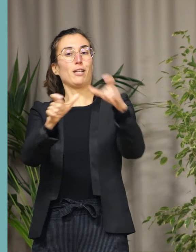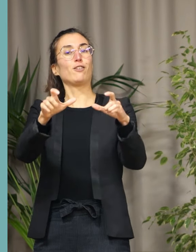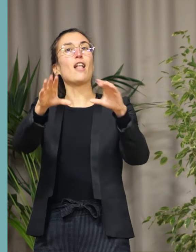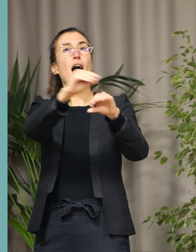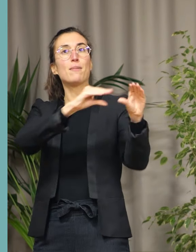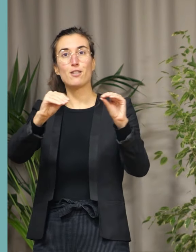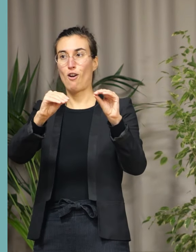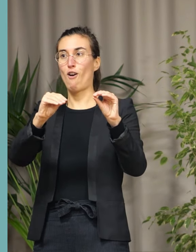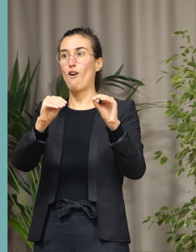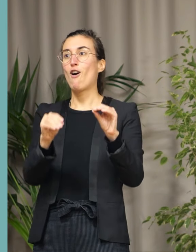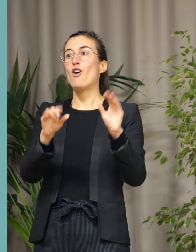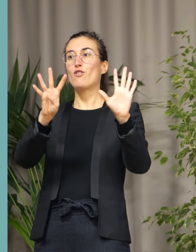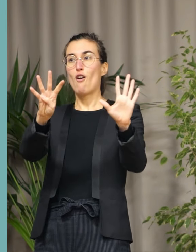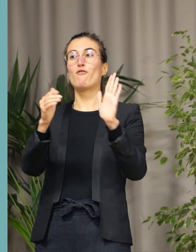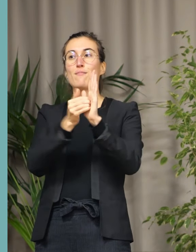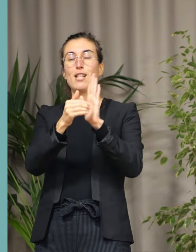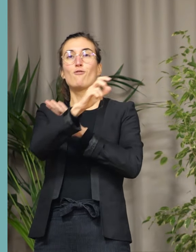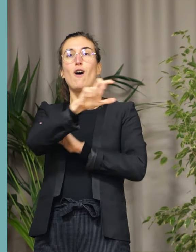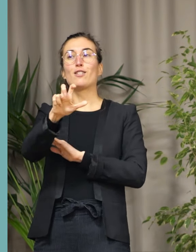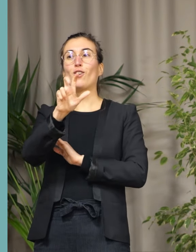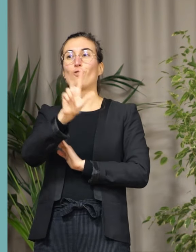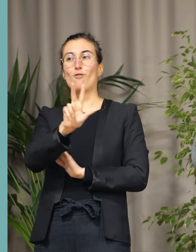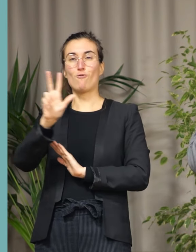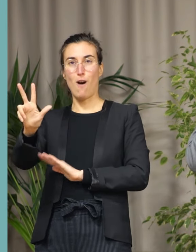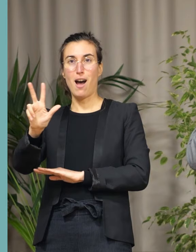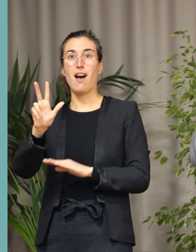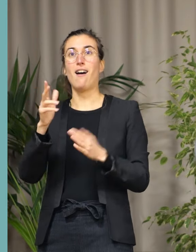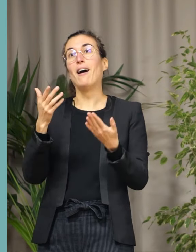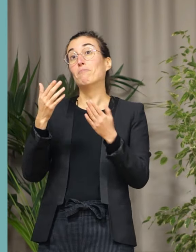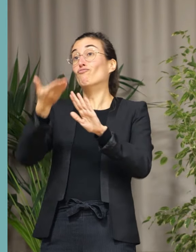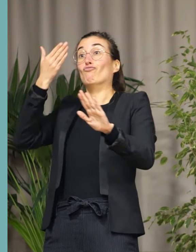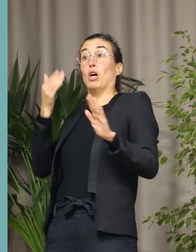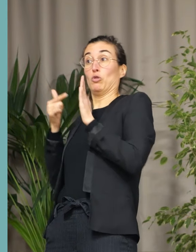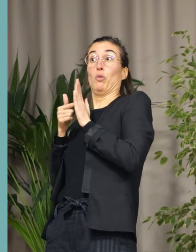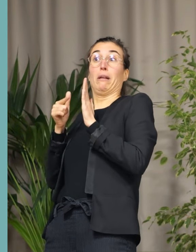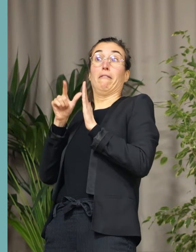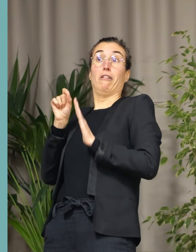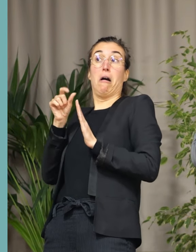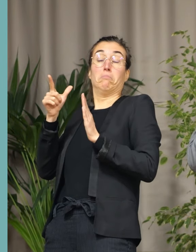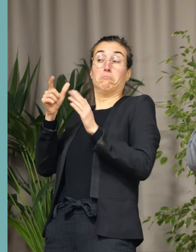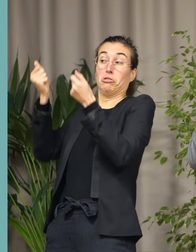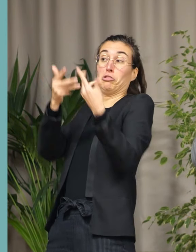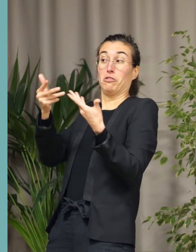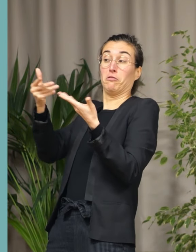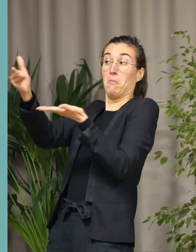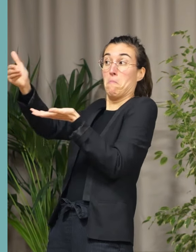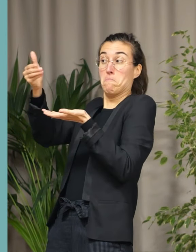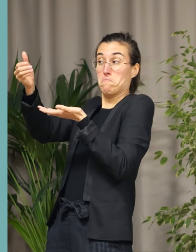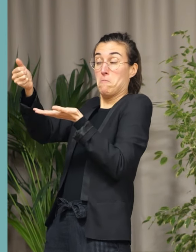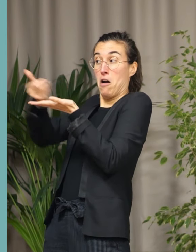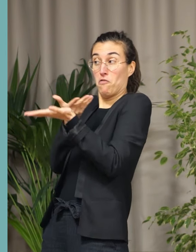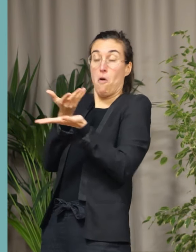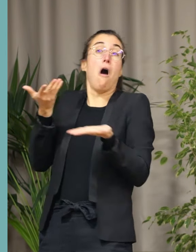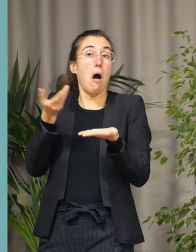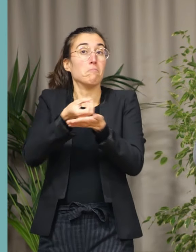Alors là, ne cherchez pas comment c'est calculé. C'est une référence de 2020. C'est comme ça. Notre population reste stable